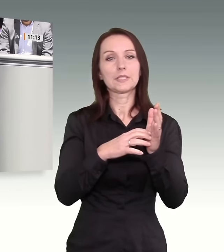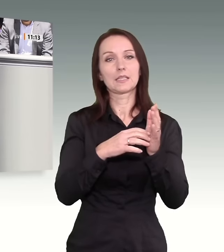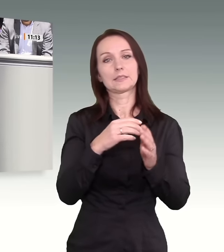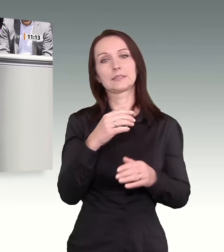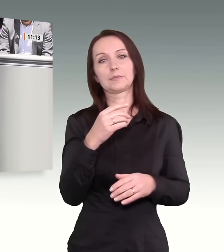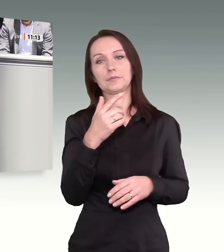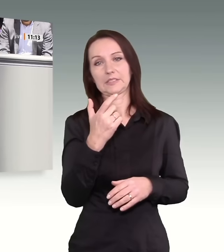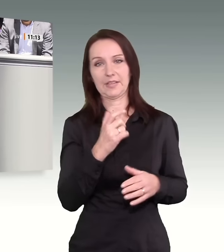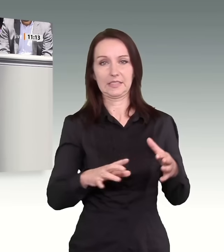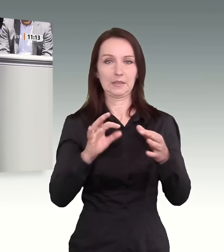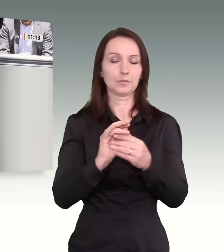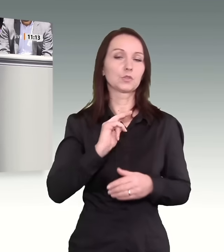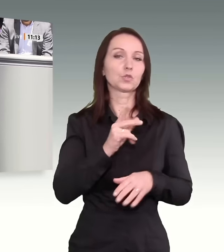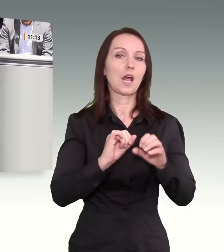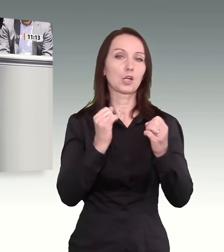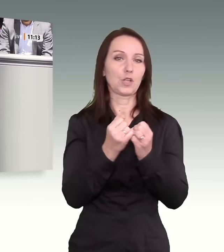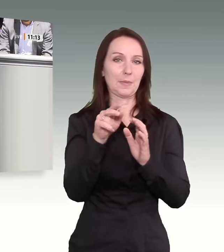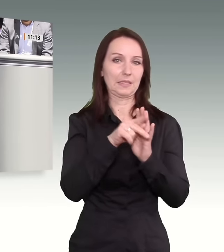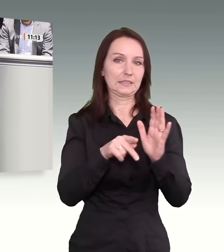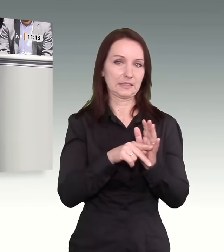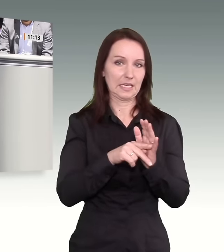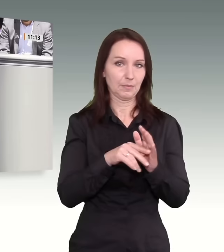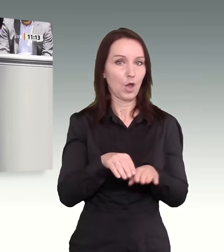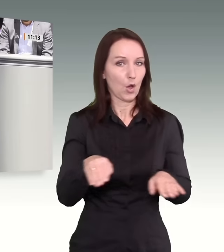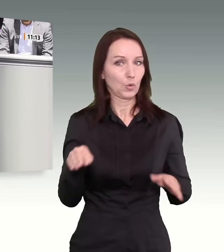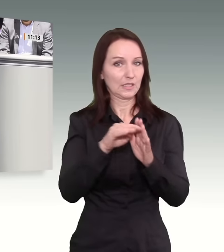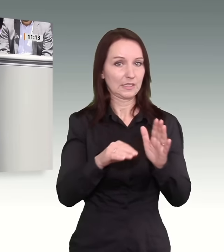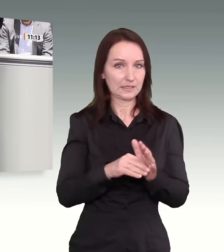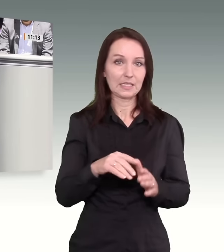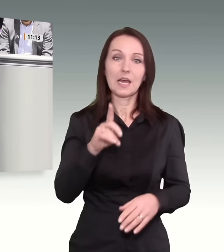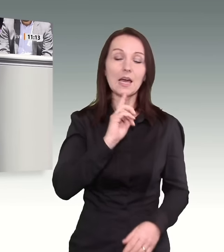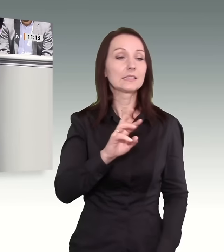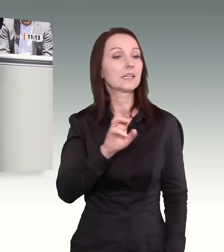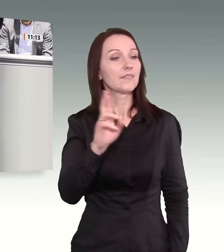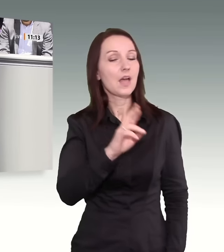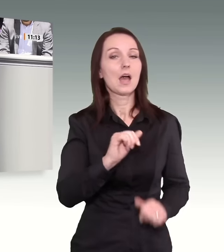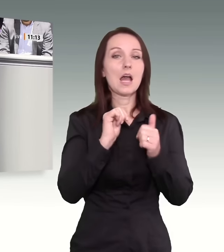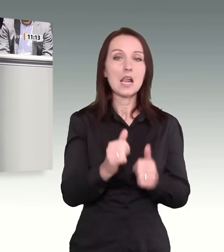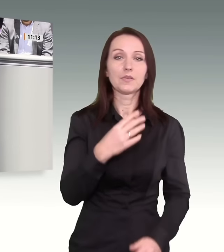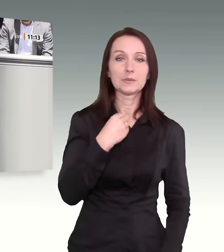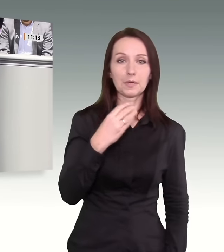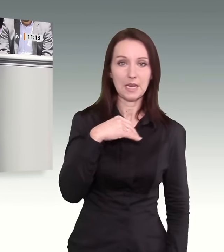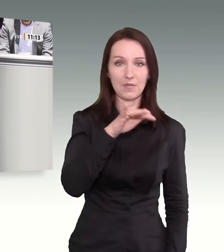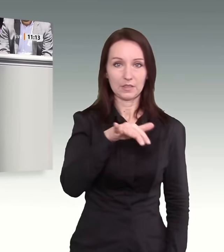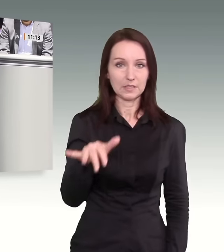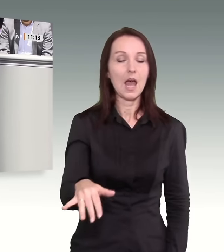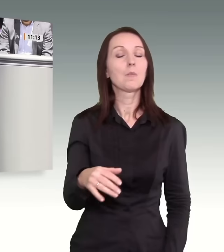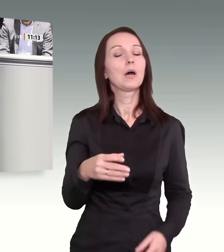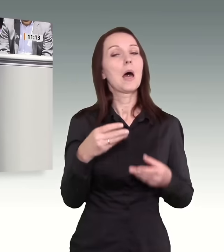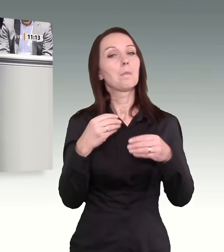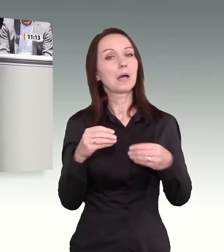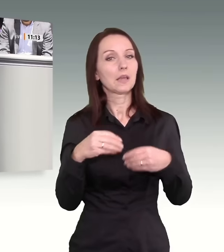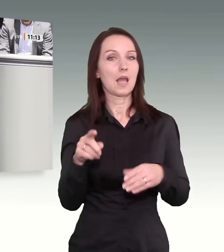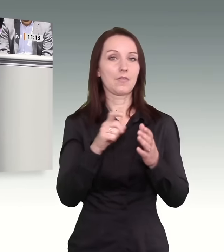Hilfsbedürftigen diejenigen materiellen Voraussetzungen zu, die für eine physische Existenz und ein Mindestmaß an